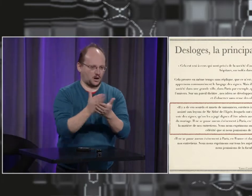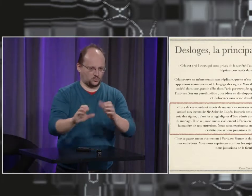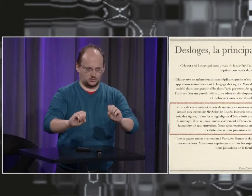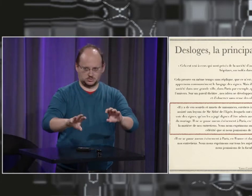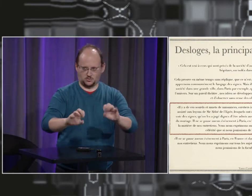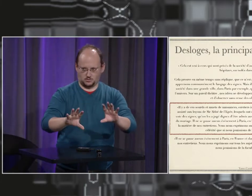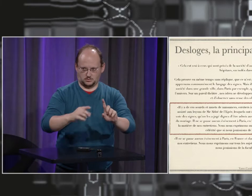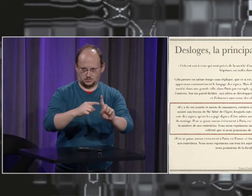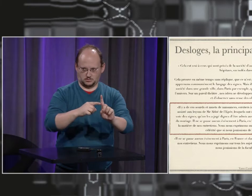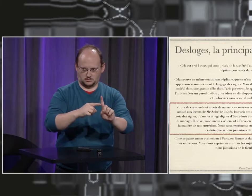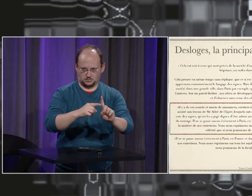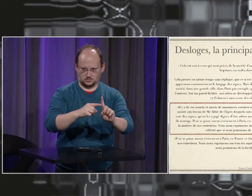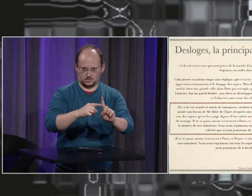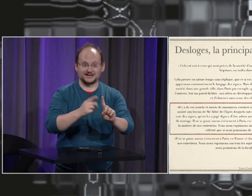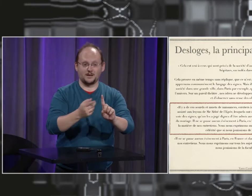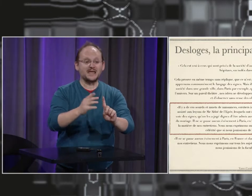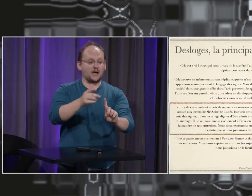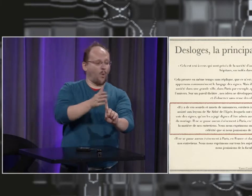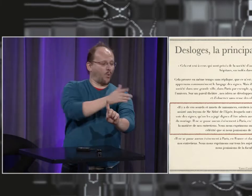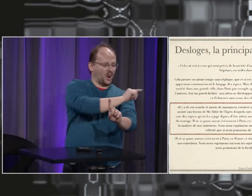à la religion. Donc, il est question d'enseignement déjà.